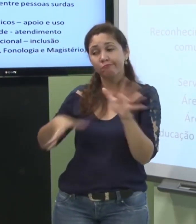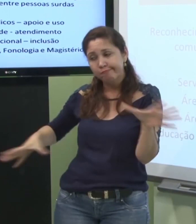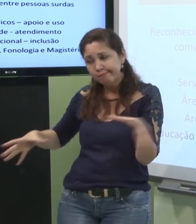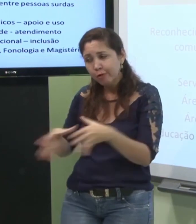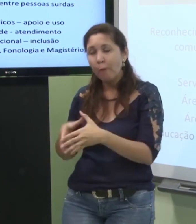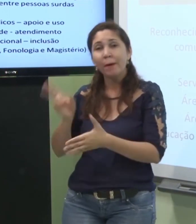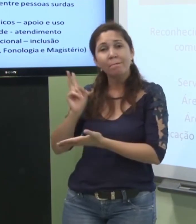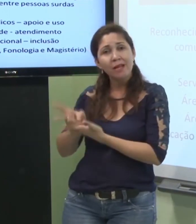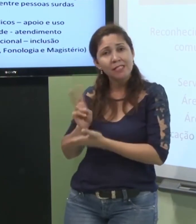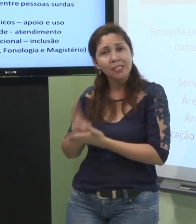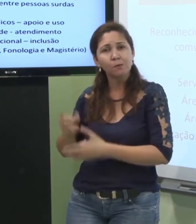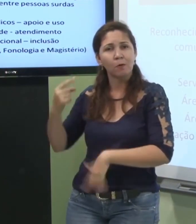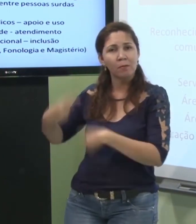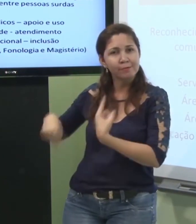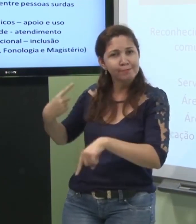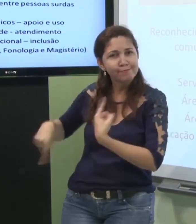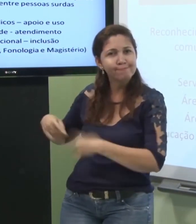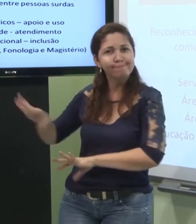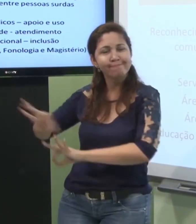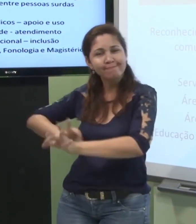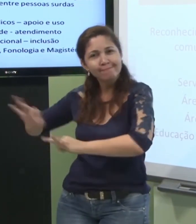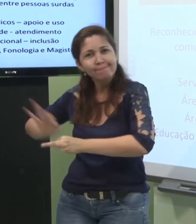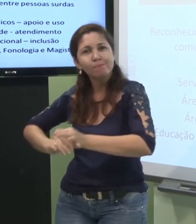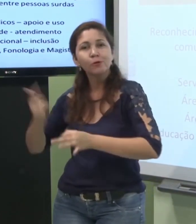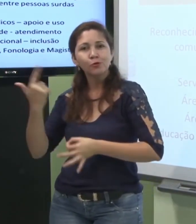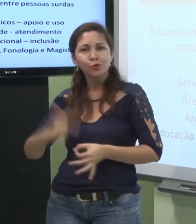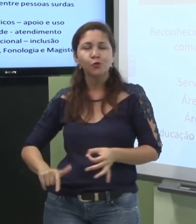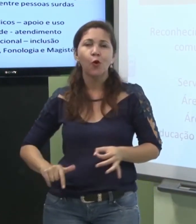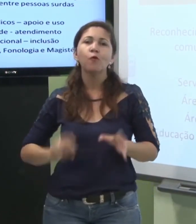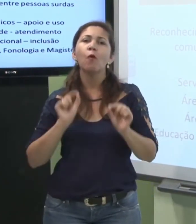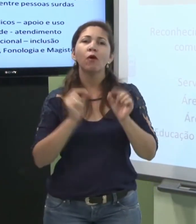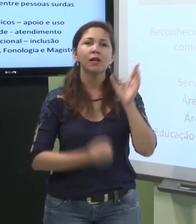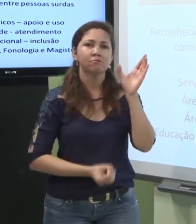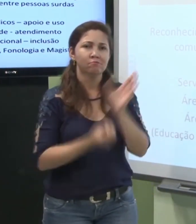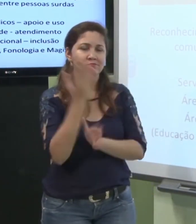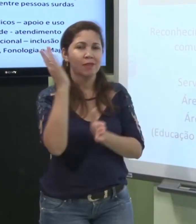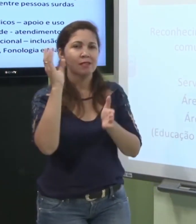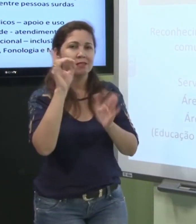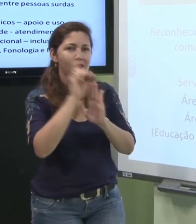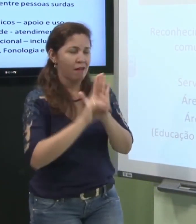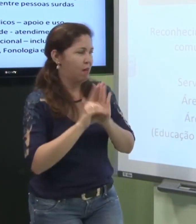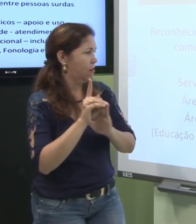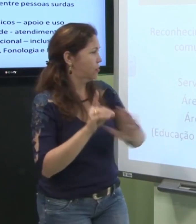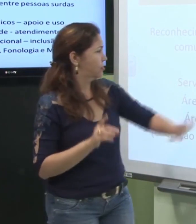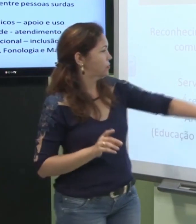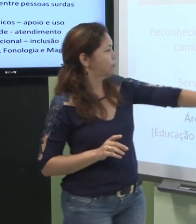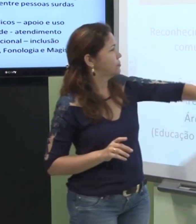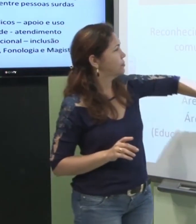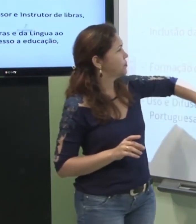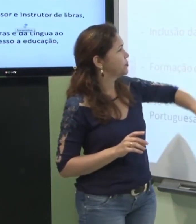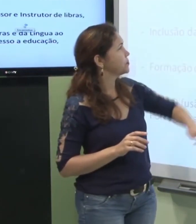novamente a comunidade surda discutindo lutando que surgiu o decreto